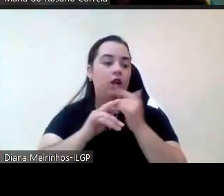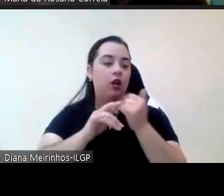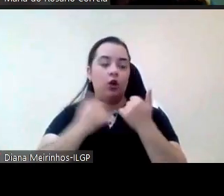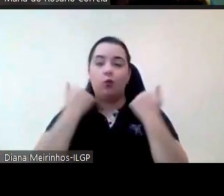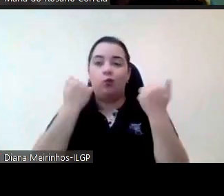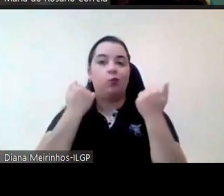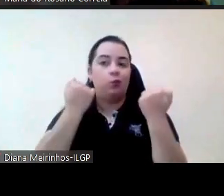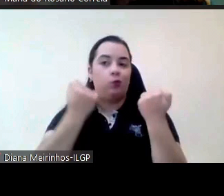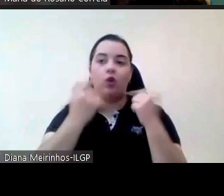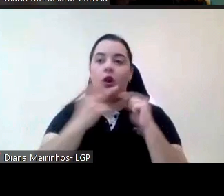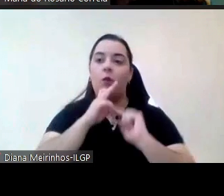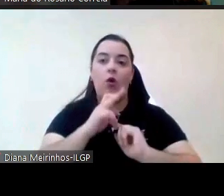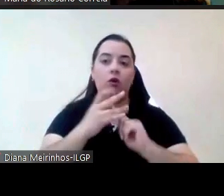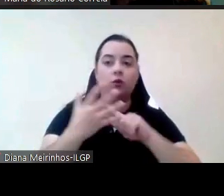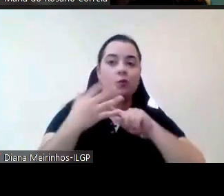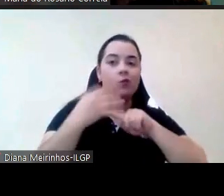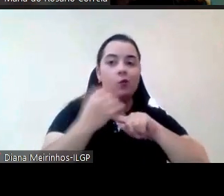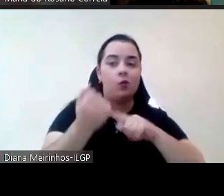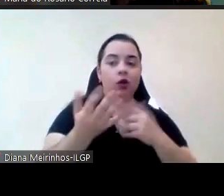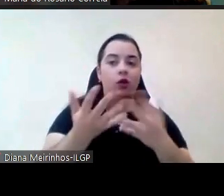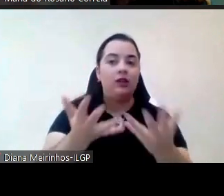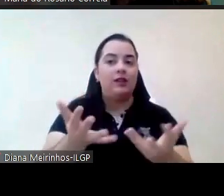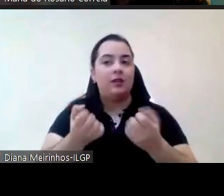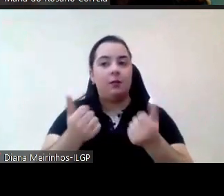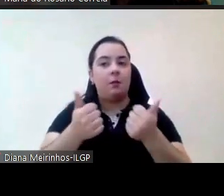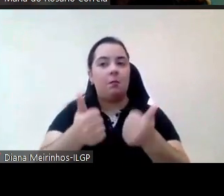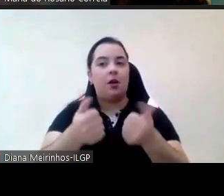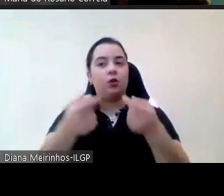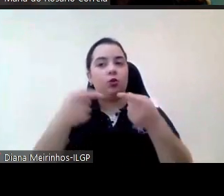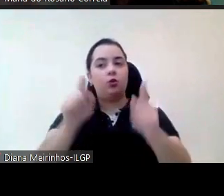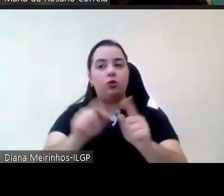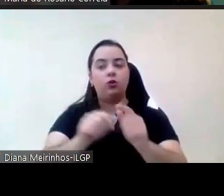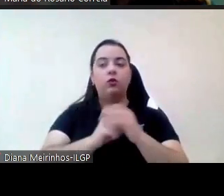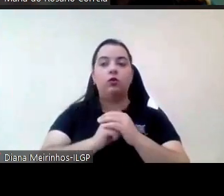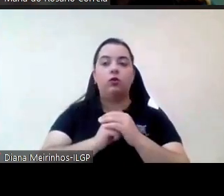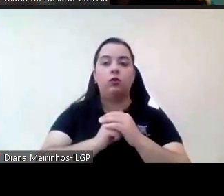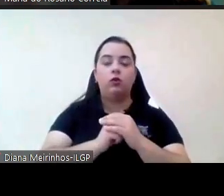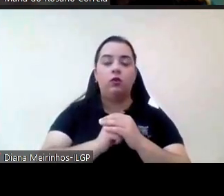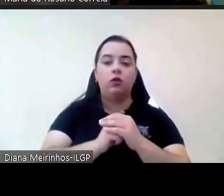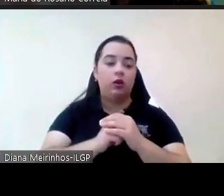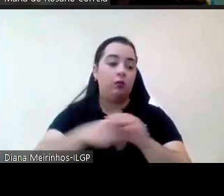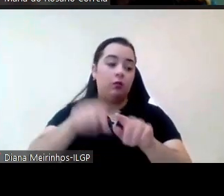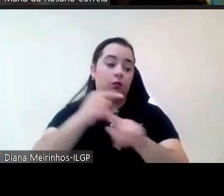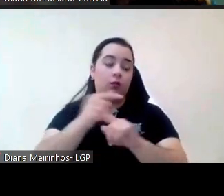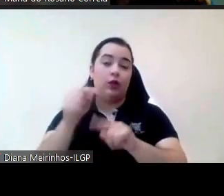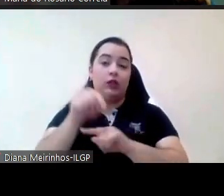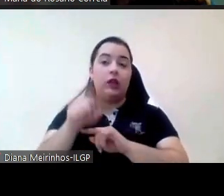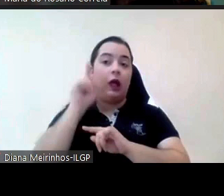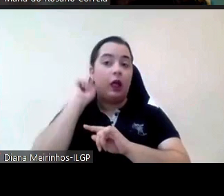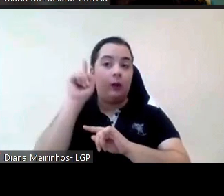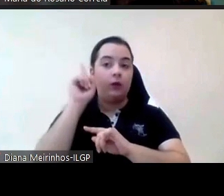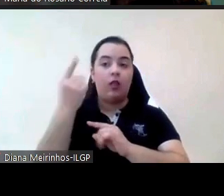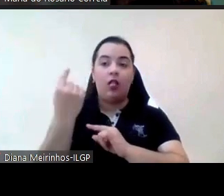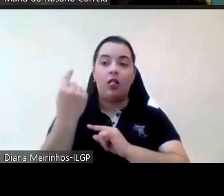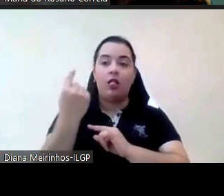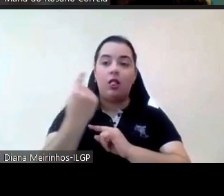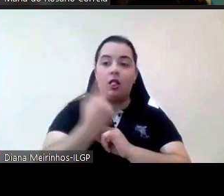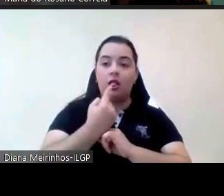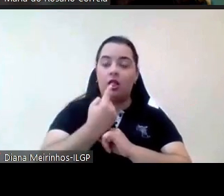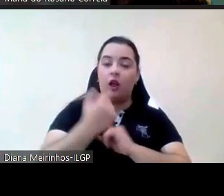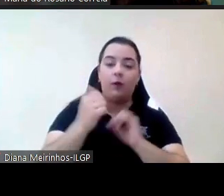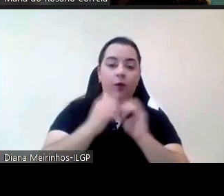aquele acolhimento que nós consideramos que é importante e que deveria ser implementado